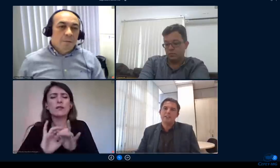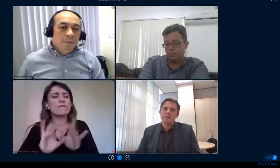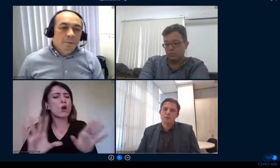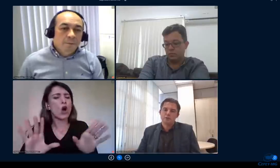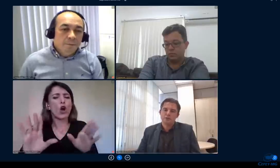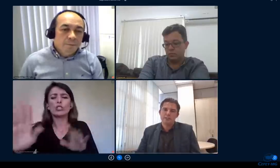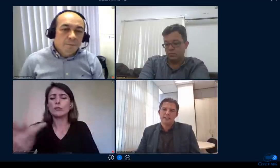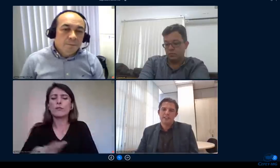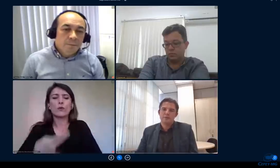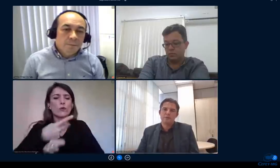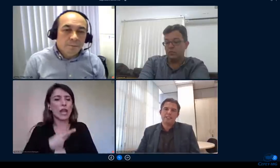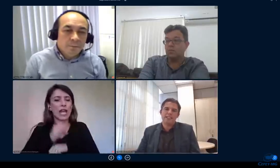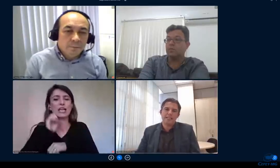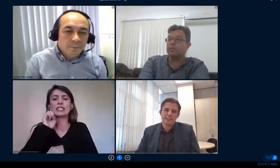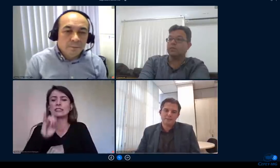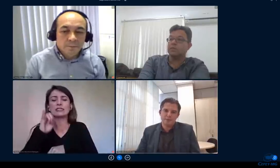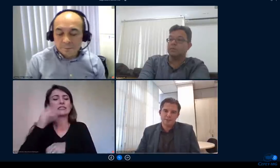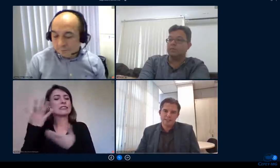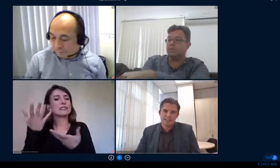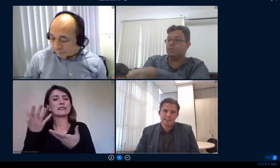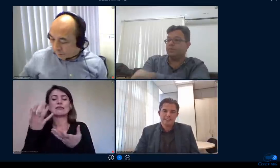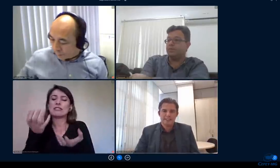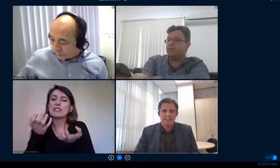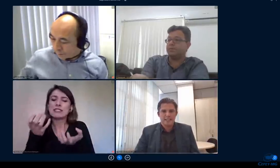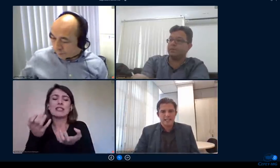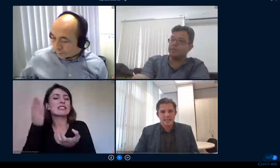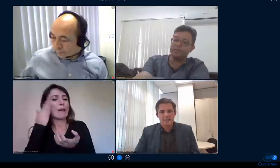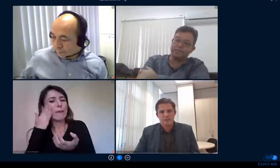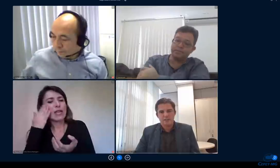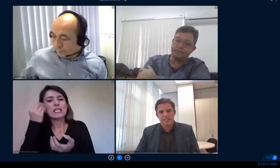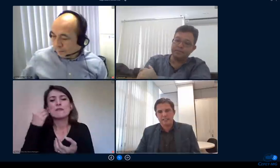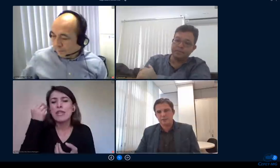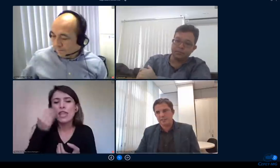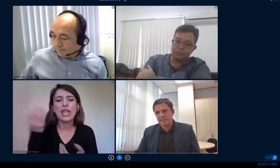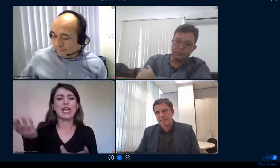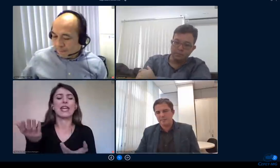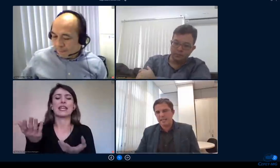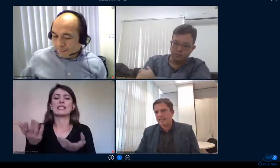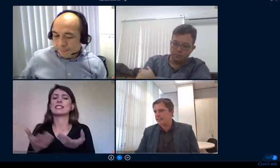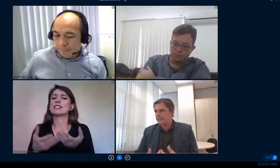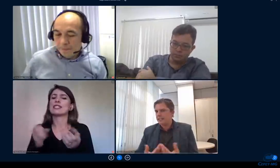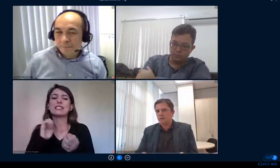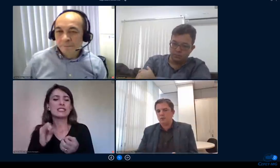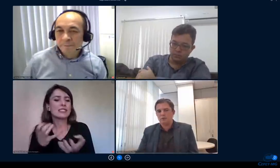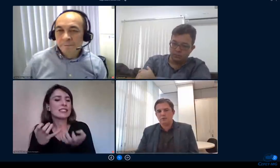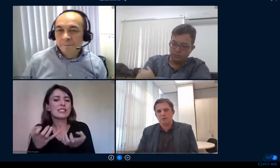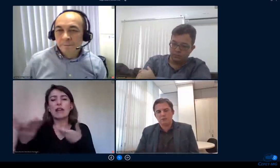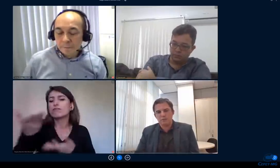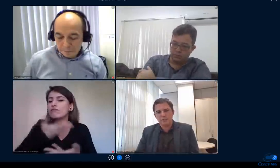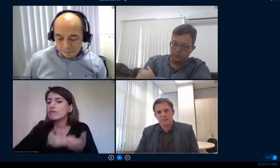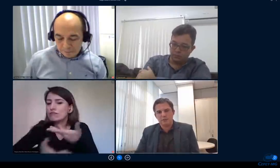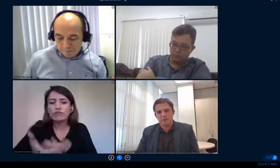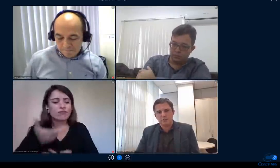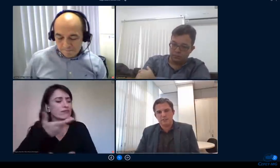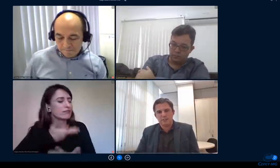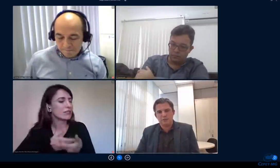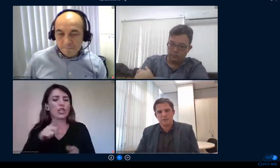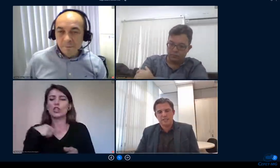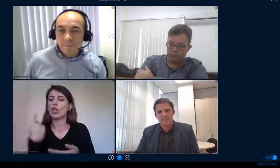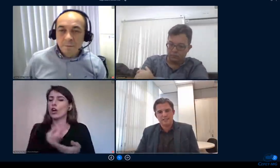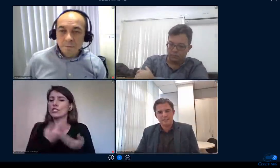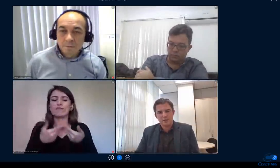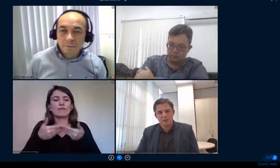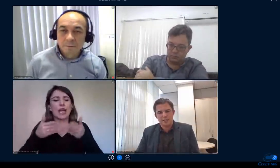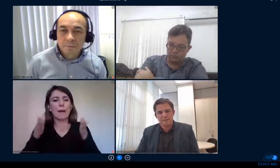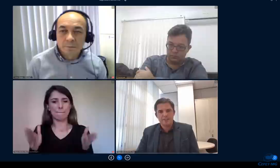experiências nos institutos federais vocês coordenados e também em todos os outros institutos